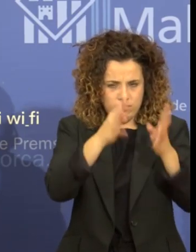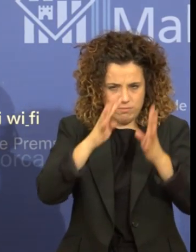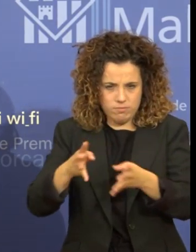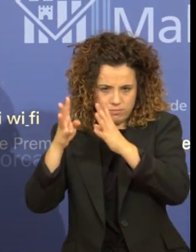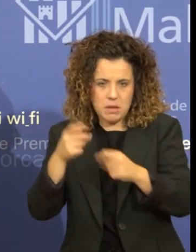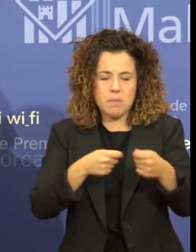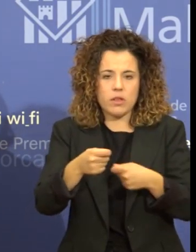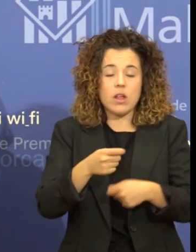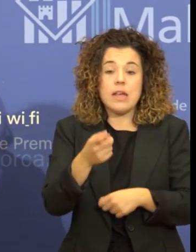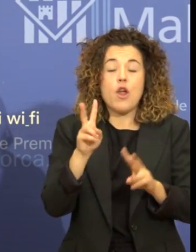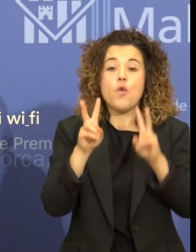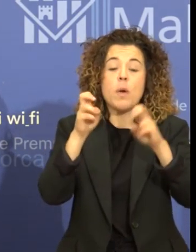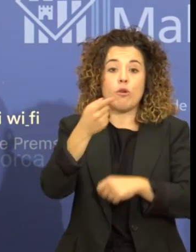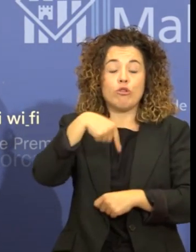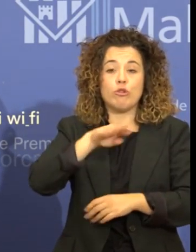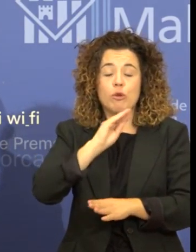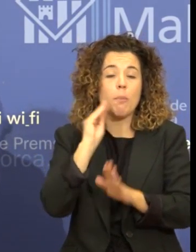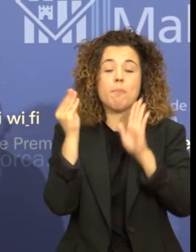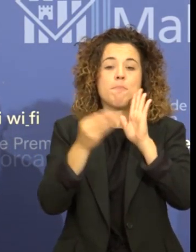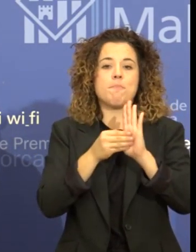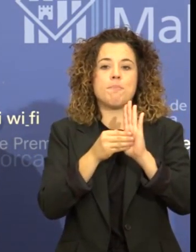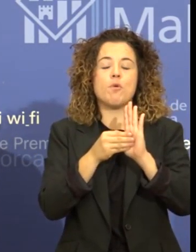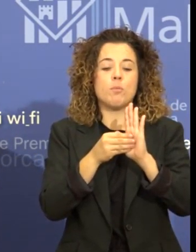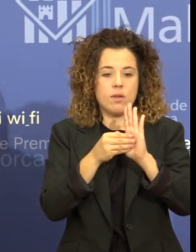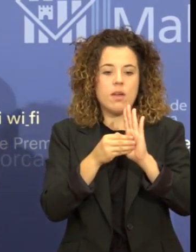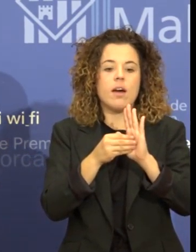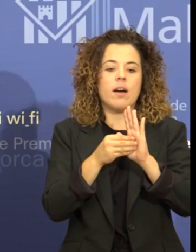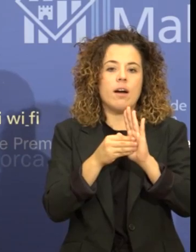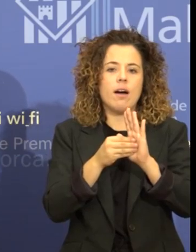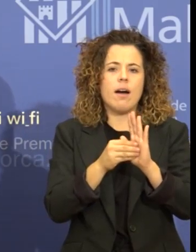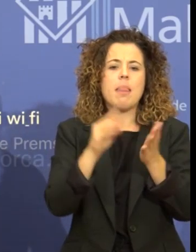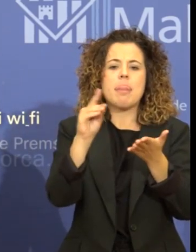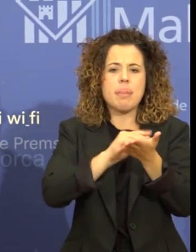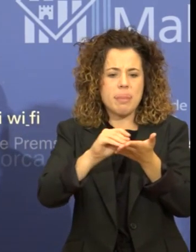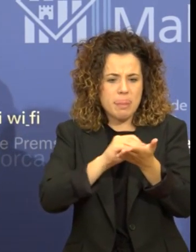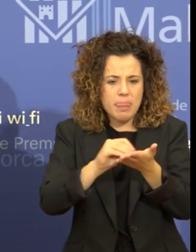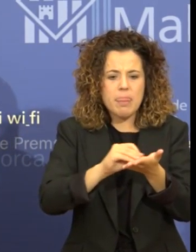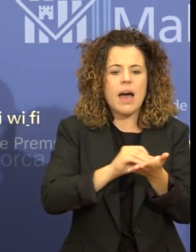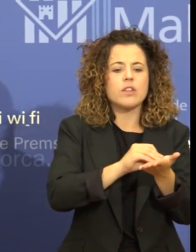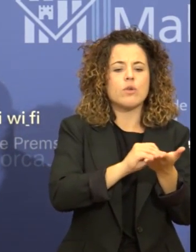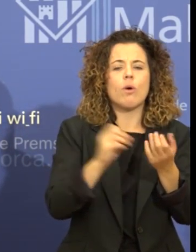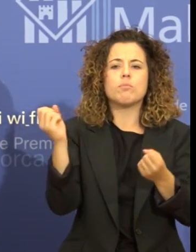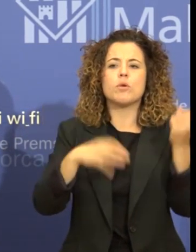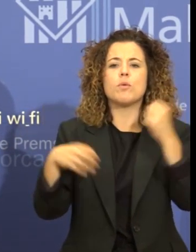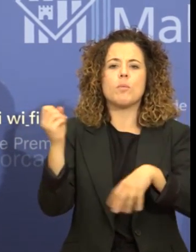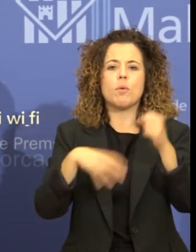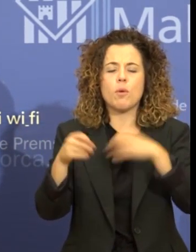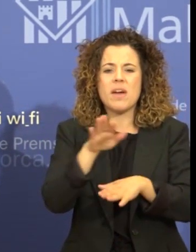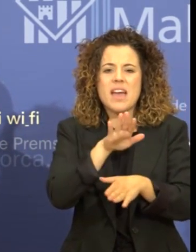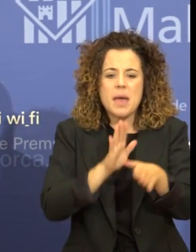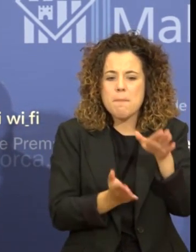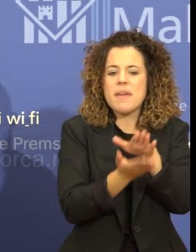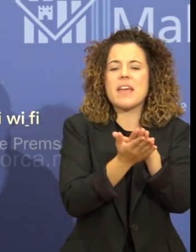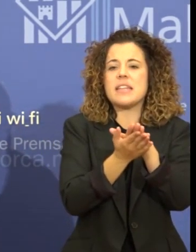que incorporam és el creuament de dades amb expedients i